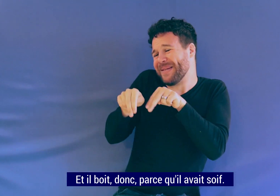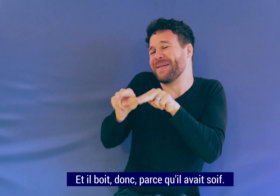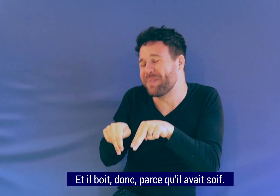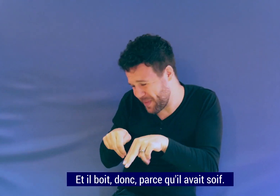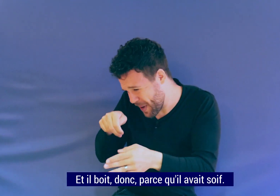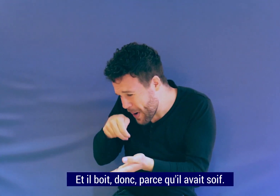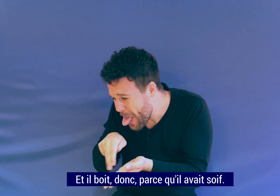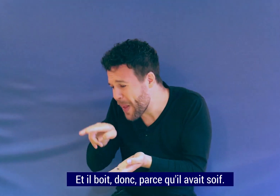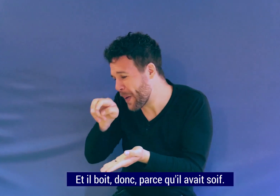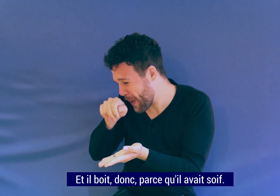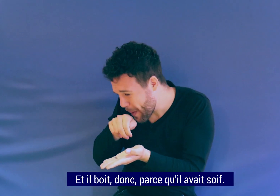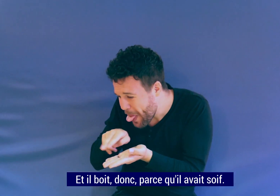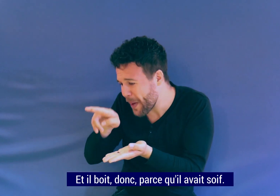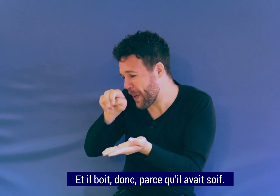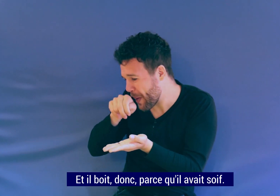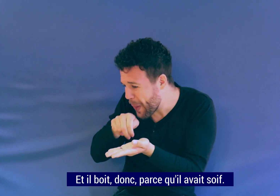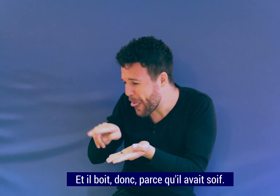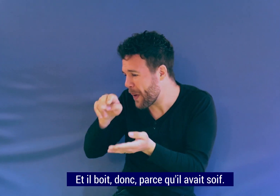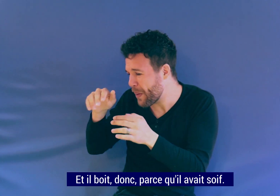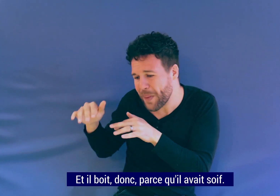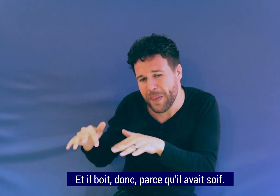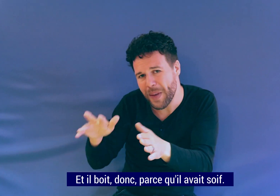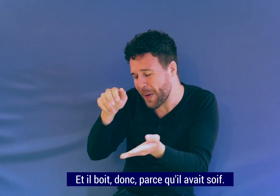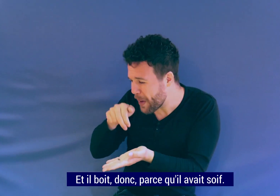Et il boit, donc, parce qu'il avait soif.